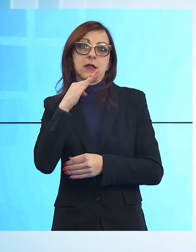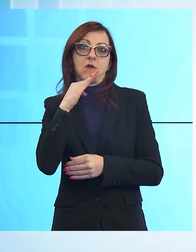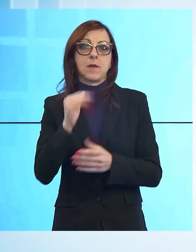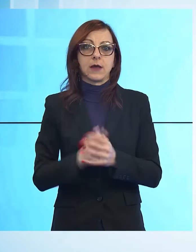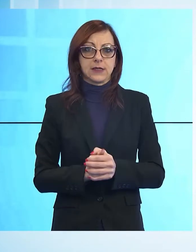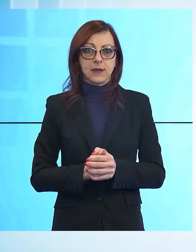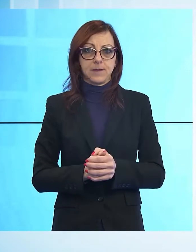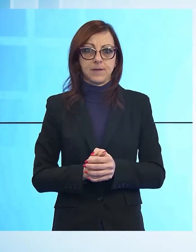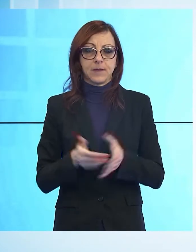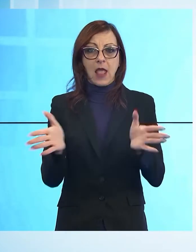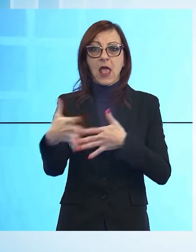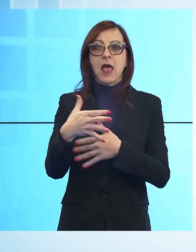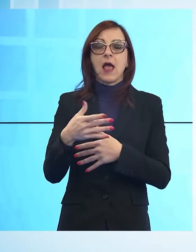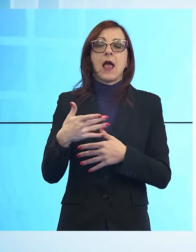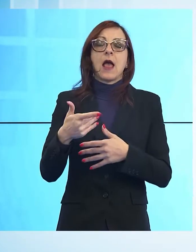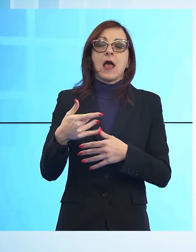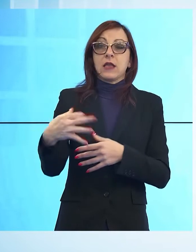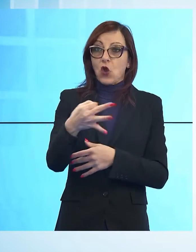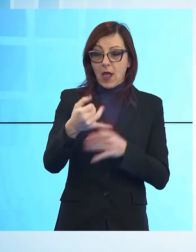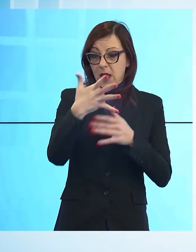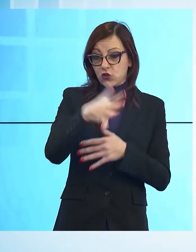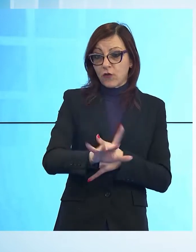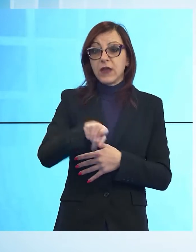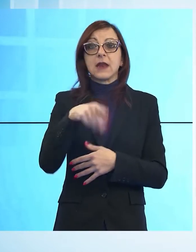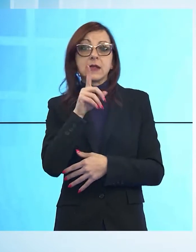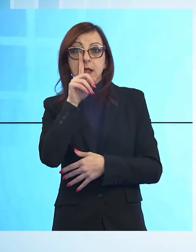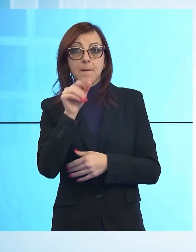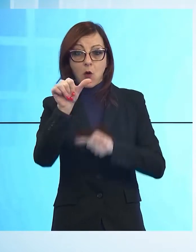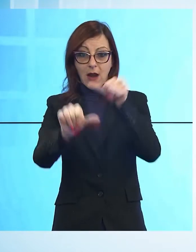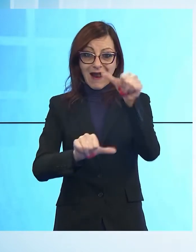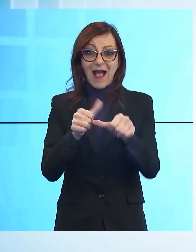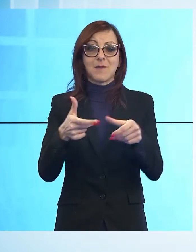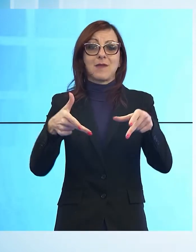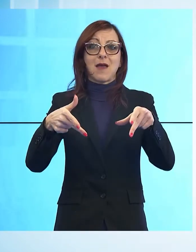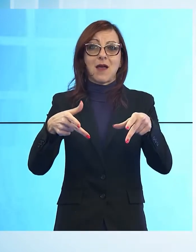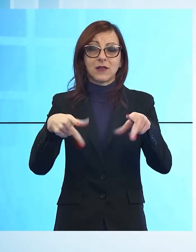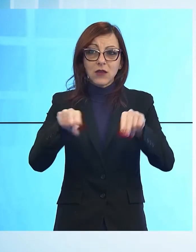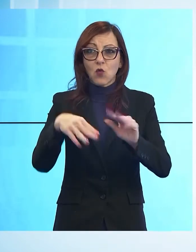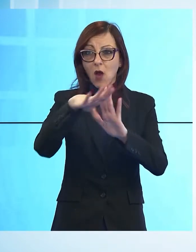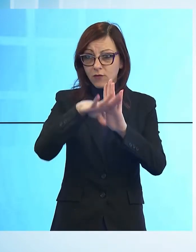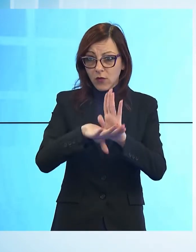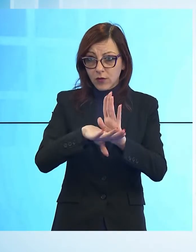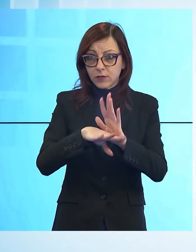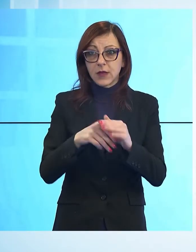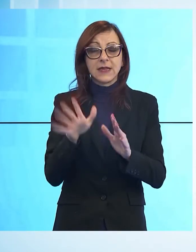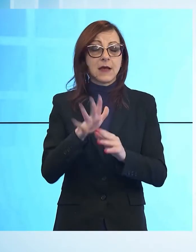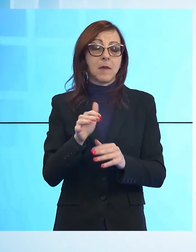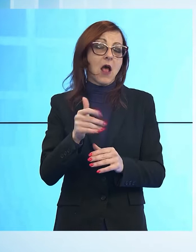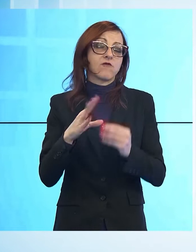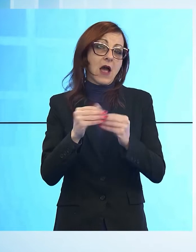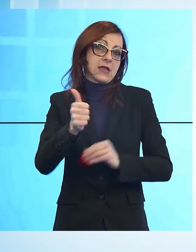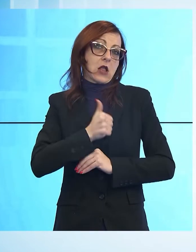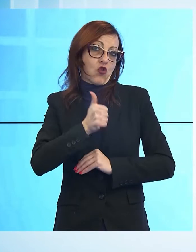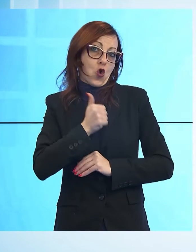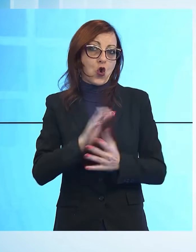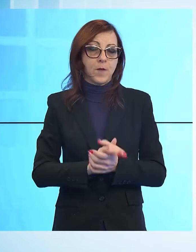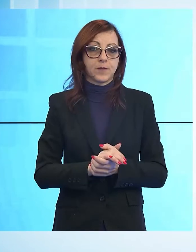isolamento, in Toscana si cambia ancora e la procedura diventa sempre più simile ad un fai da te. La regione ha infatti